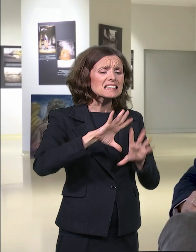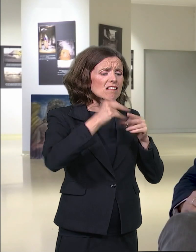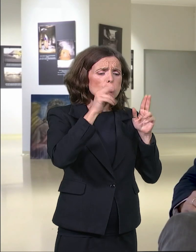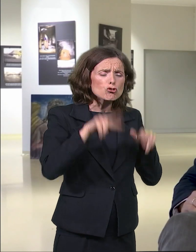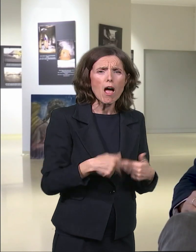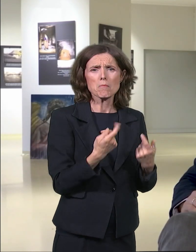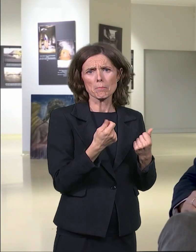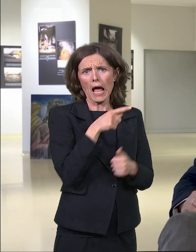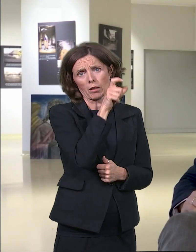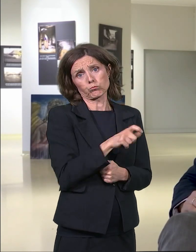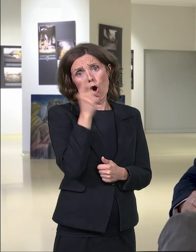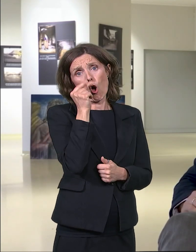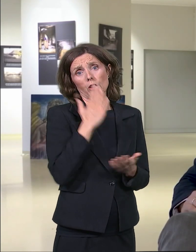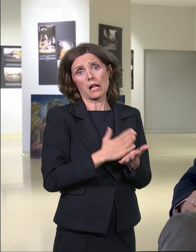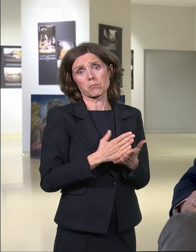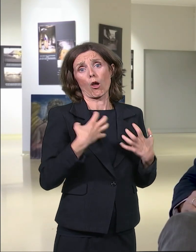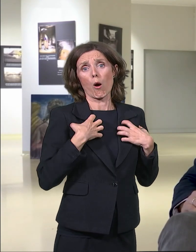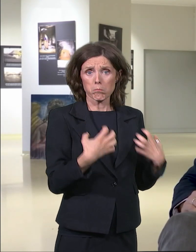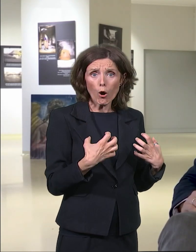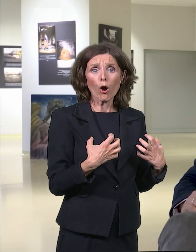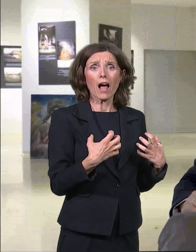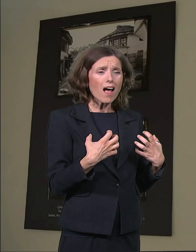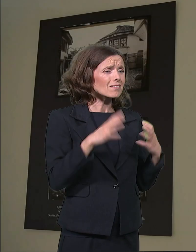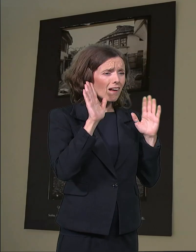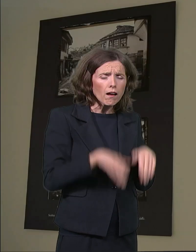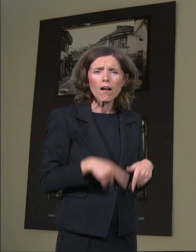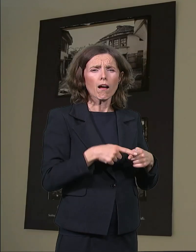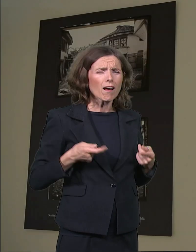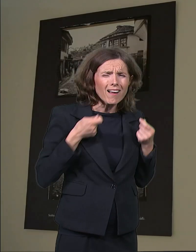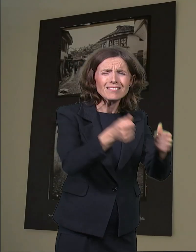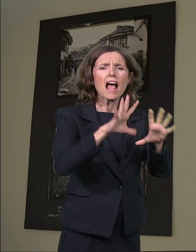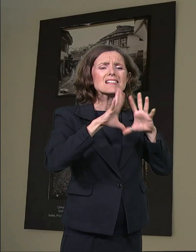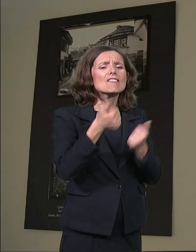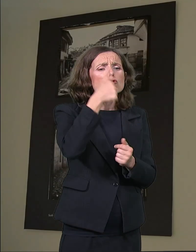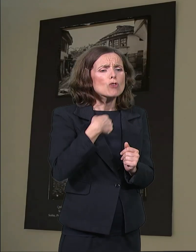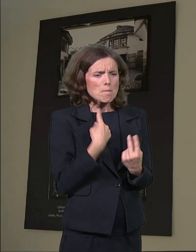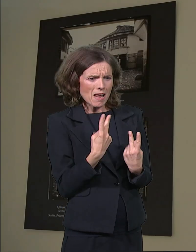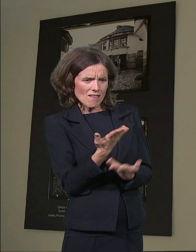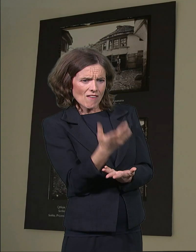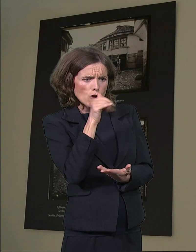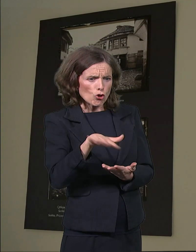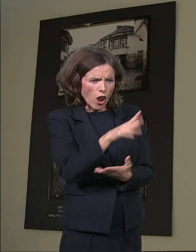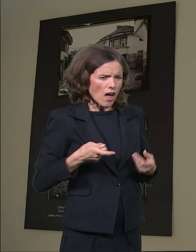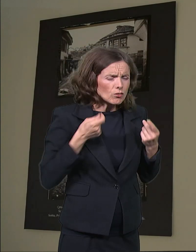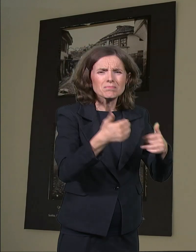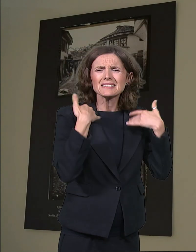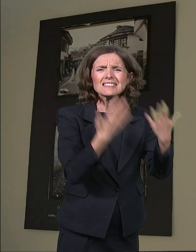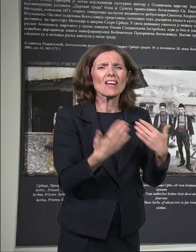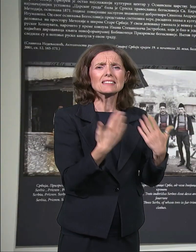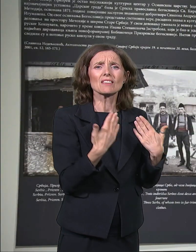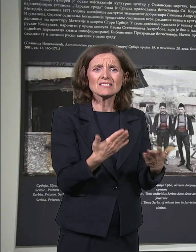obzirom da je bio izuzetno bogat, pa do svog života i do života svojih najmilijih. Tako da je njegov otac, mislim na ocao Sime